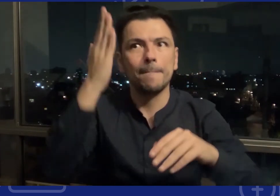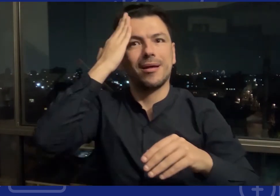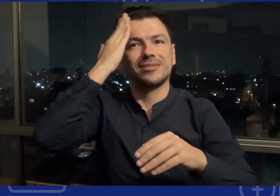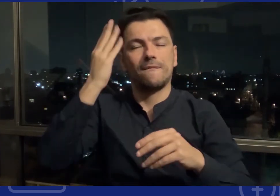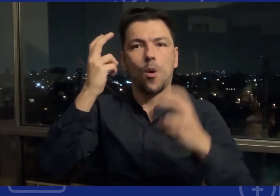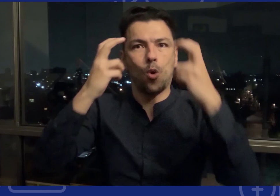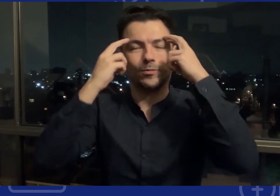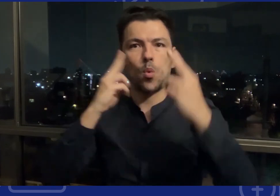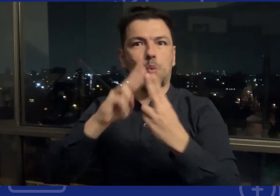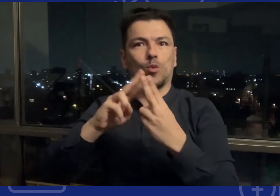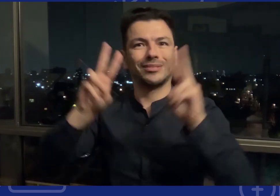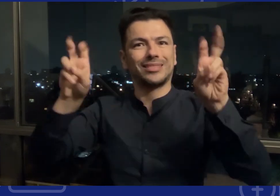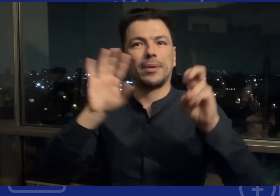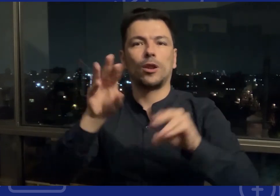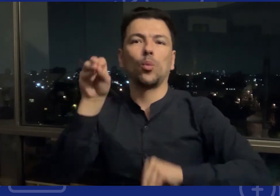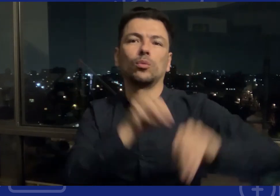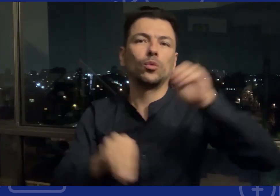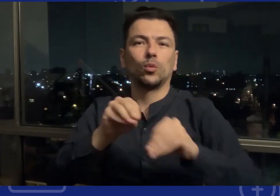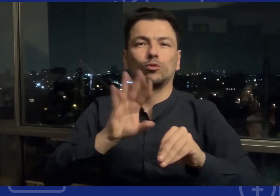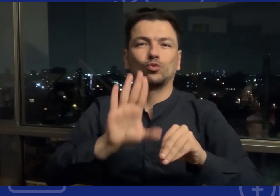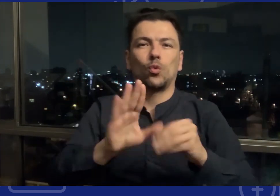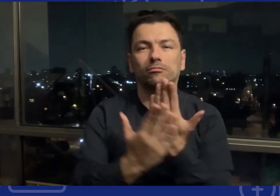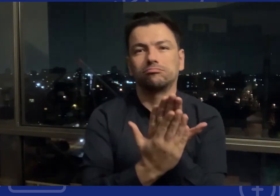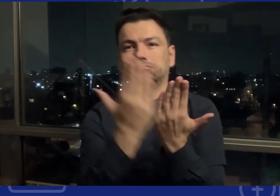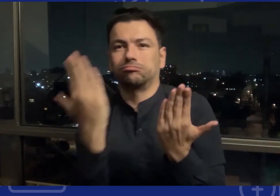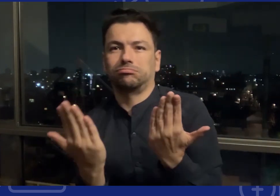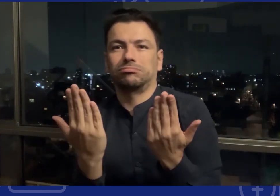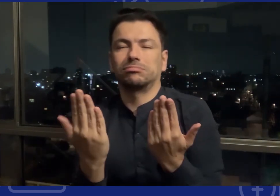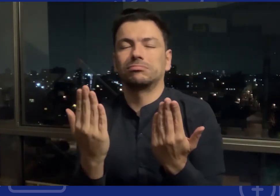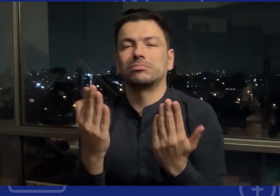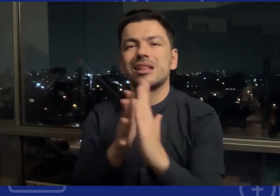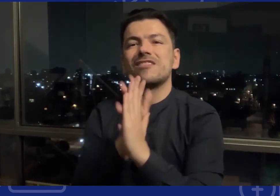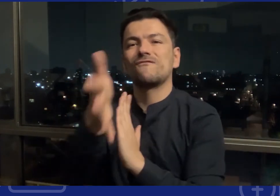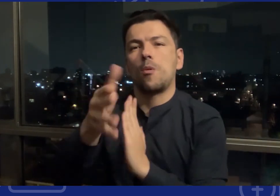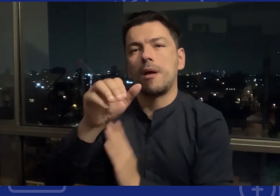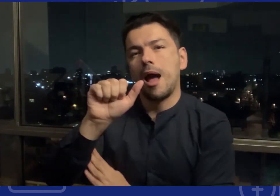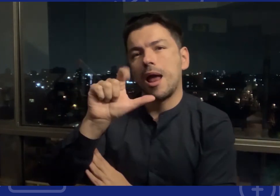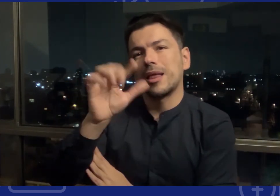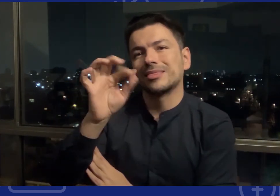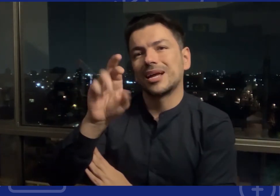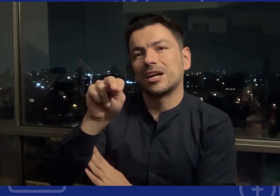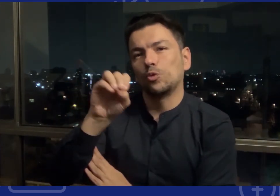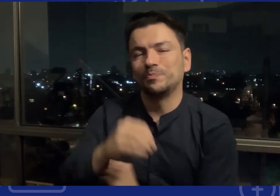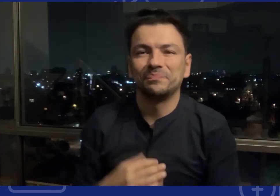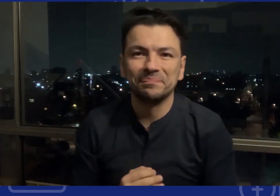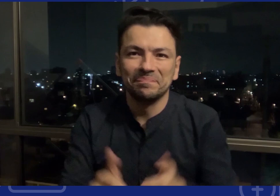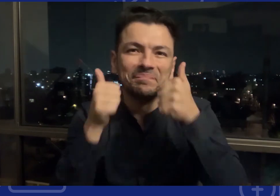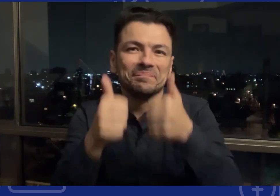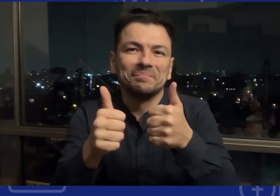conocer estos temas es muy importante sobre la elaboración y la construcción de este informe alterno muchísimas gracias